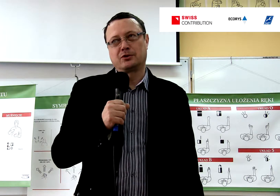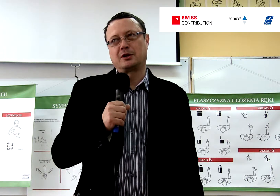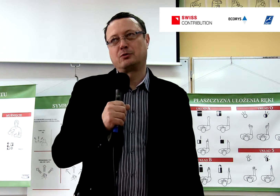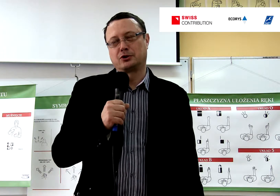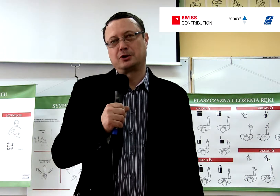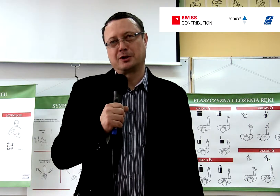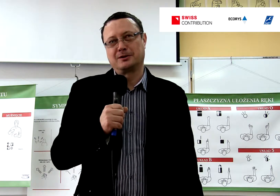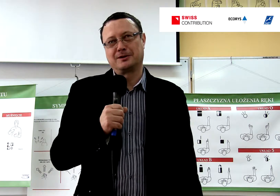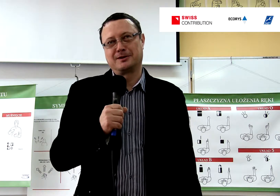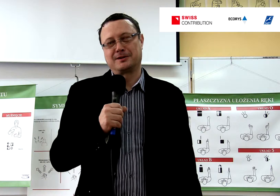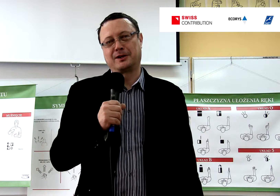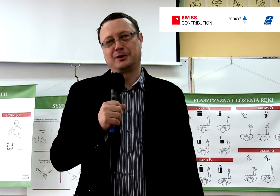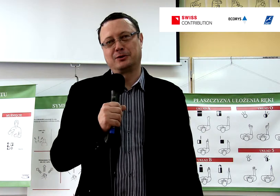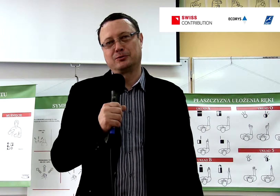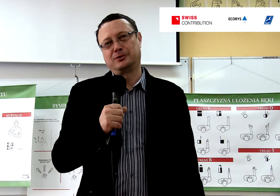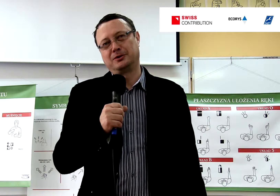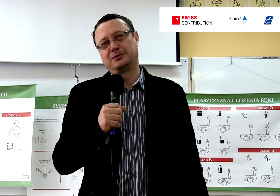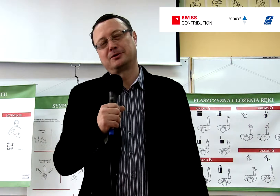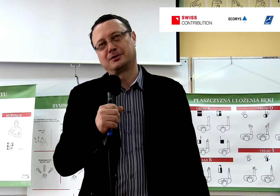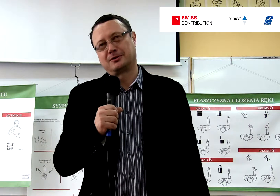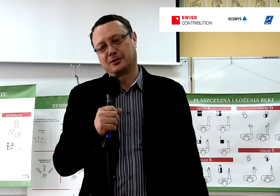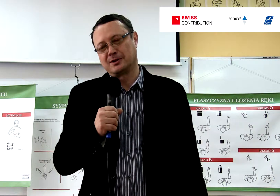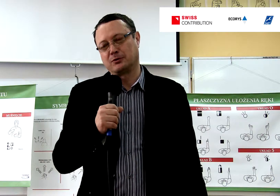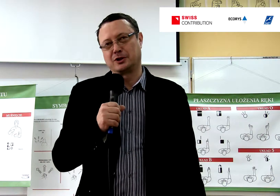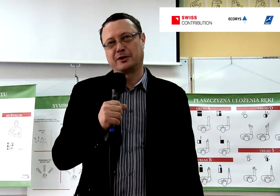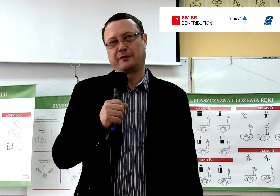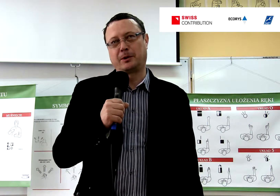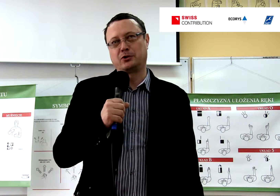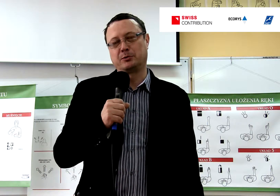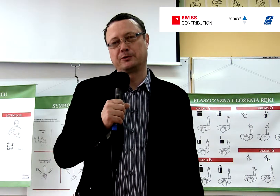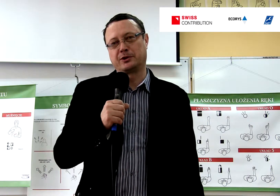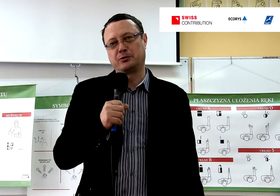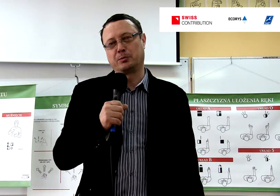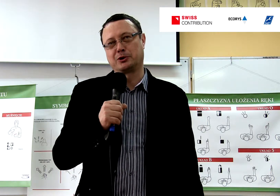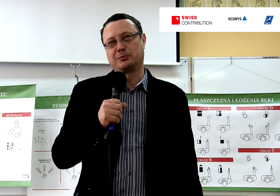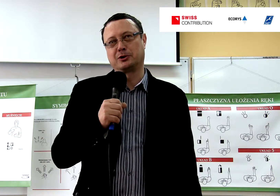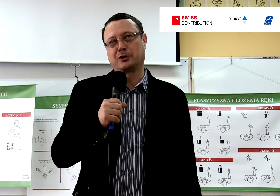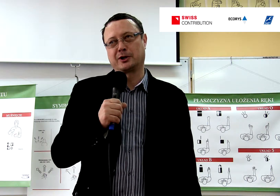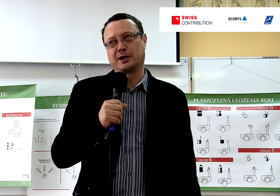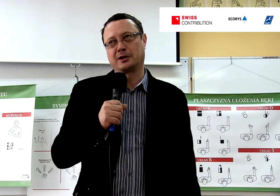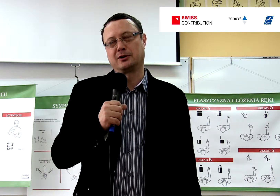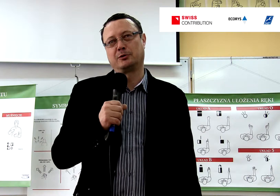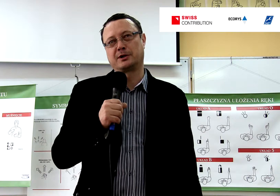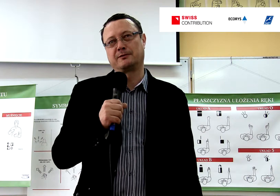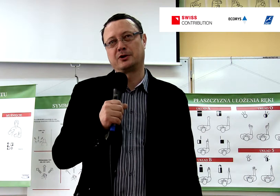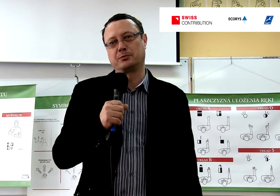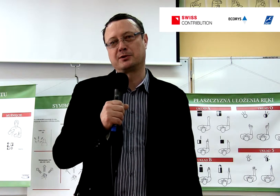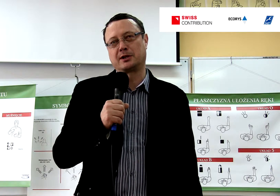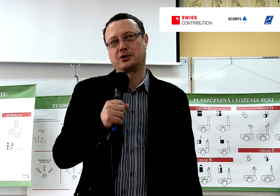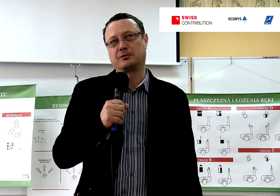można nauczyć się SignWritingu. To założenie w pełni się potwierdziło. Po drobnych korektach opracowaliśmy ostateczną